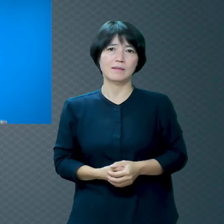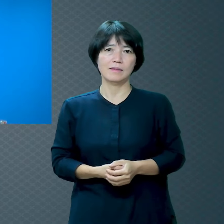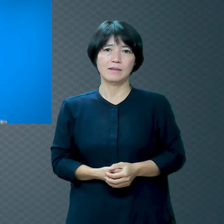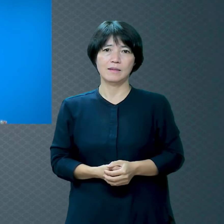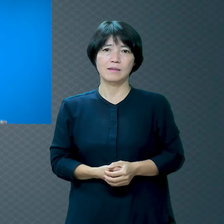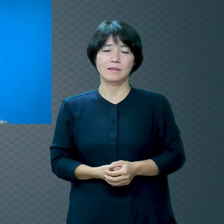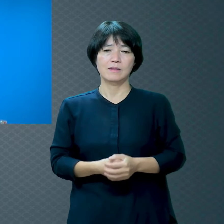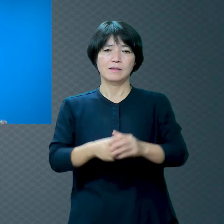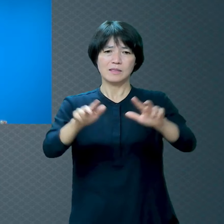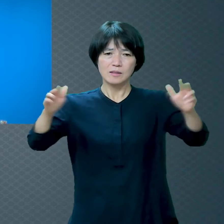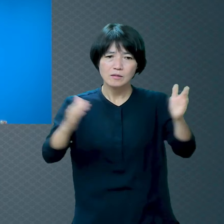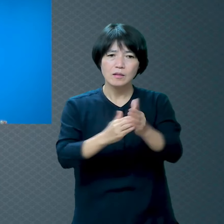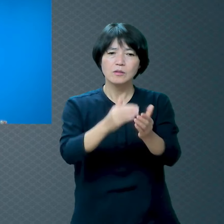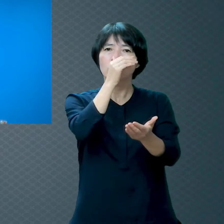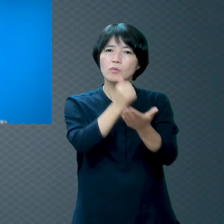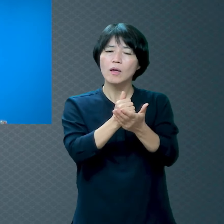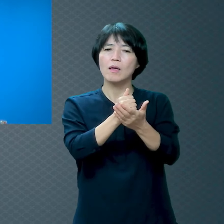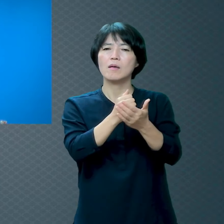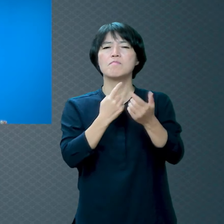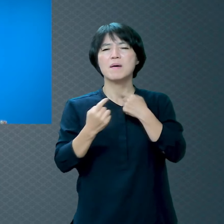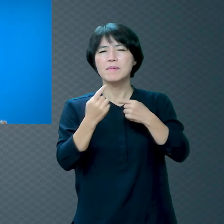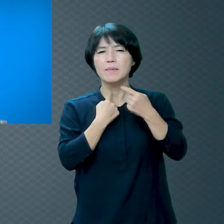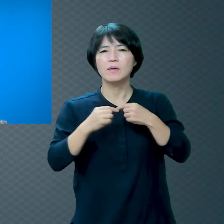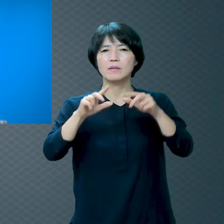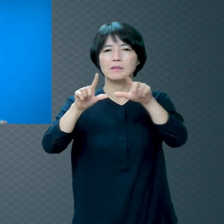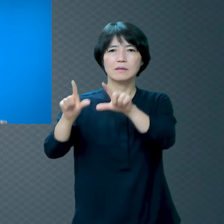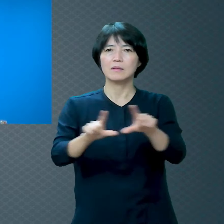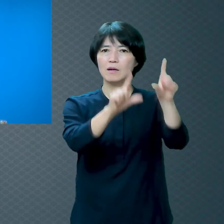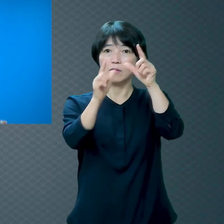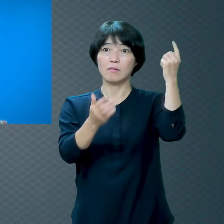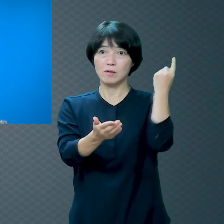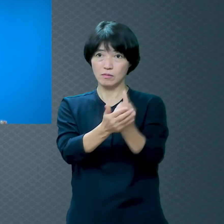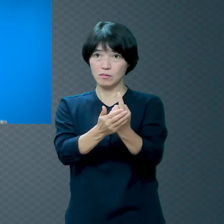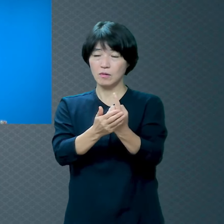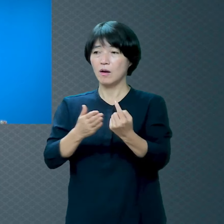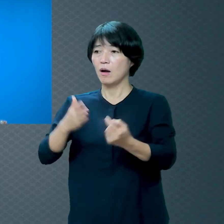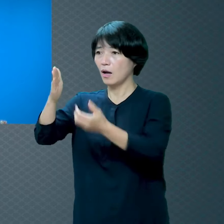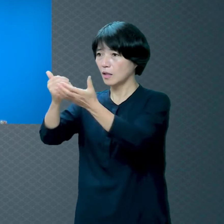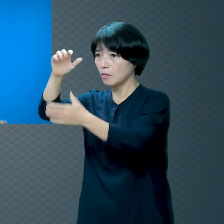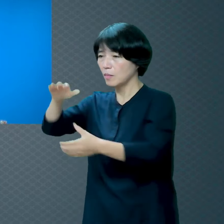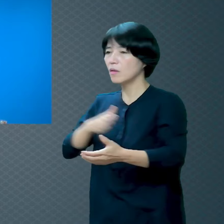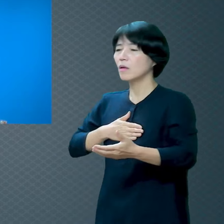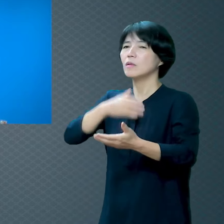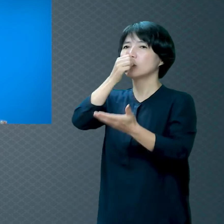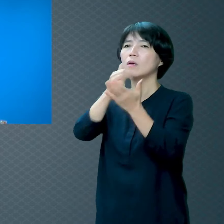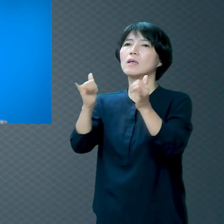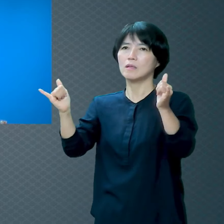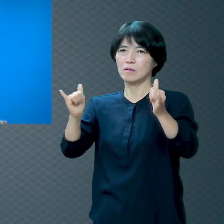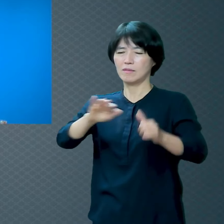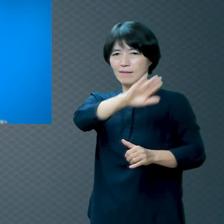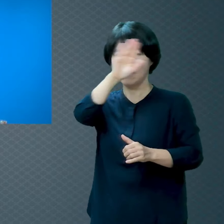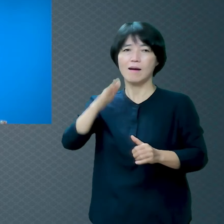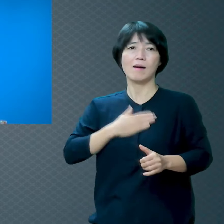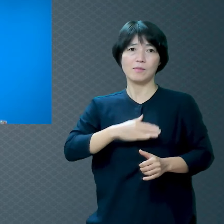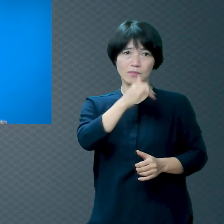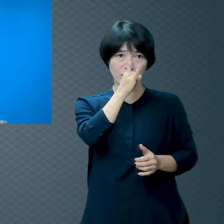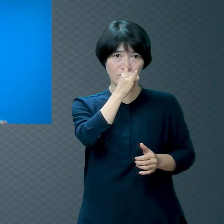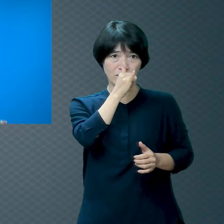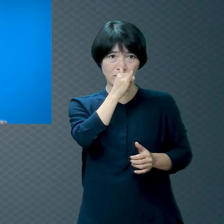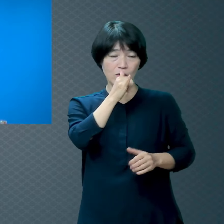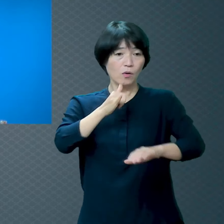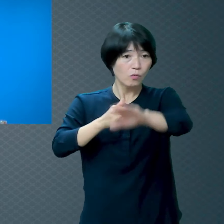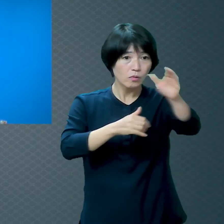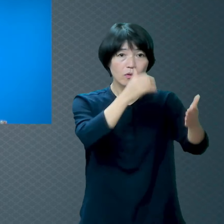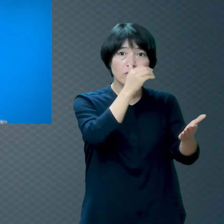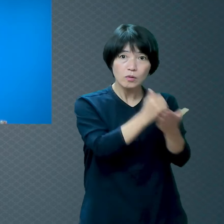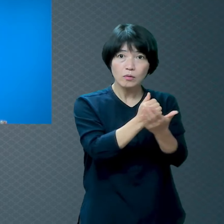죄를 많이 지었다는 것도 틀림없는 사실입니다 이제 하나님 앞에 죄를 용서받는